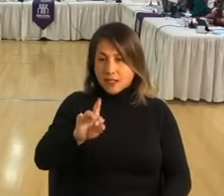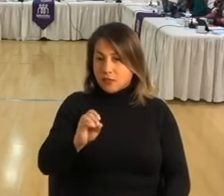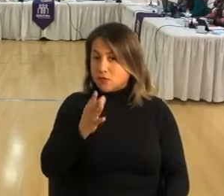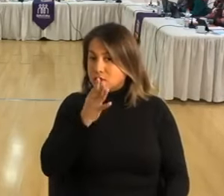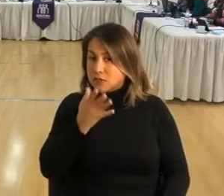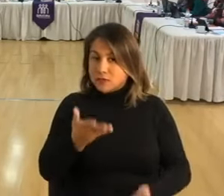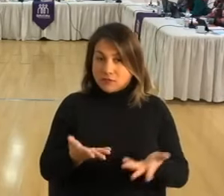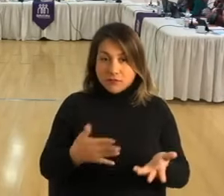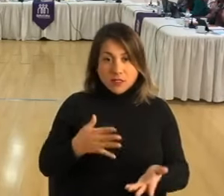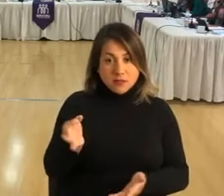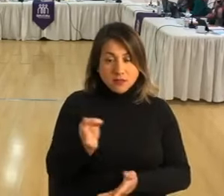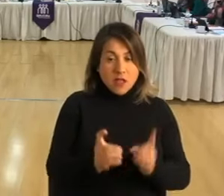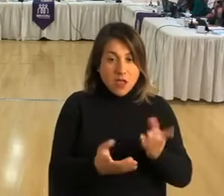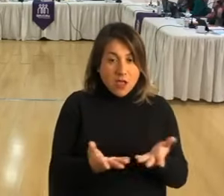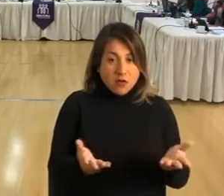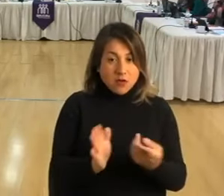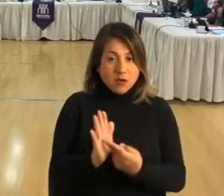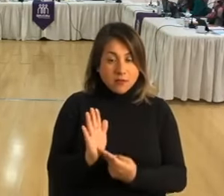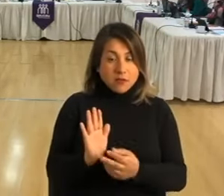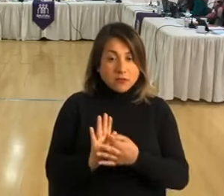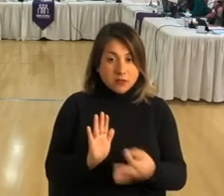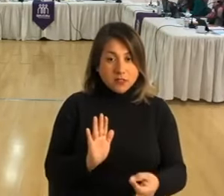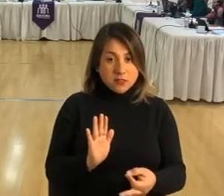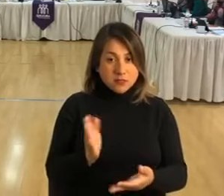concejala quiere hacer uso de la palabra por el reglamento.